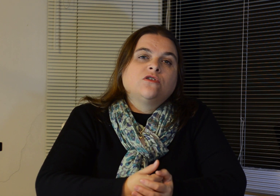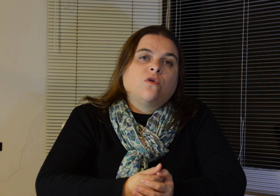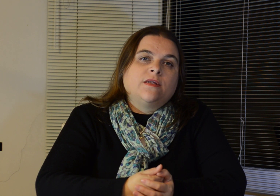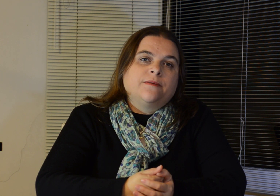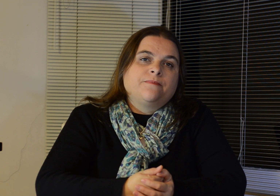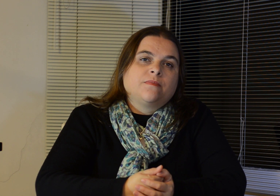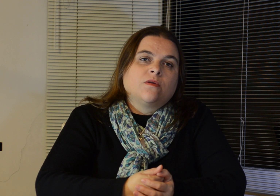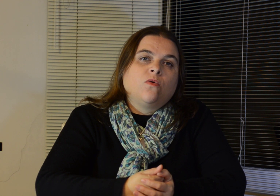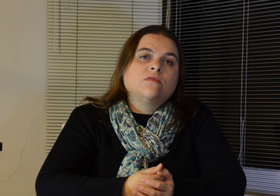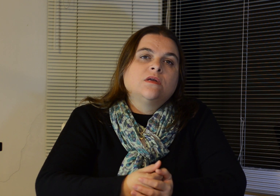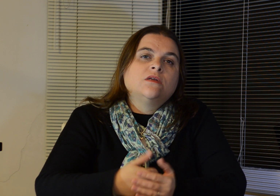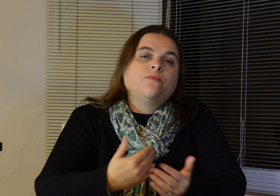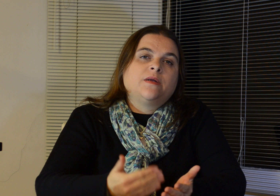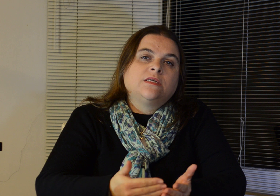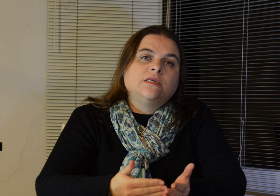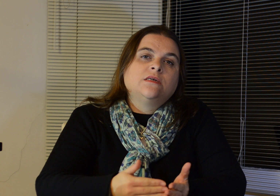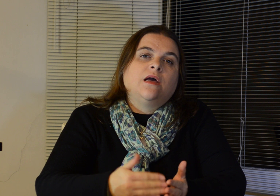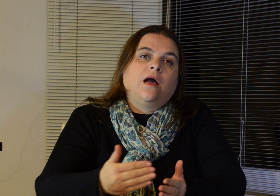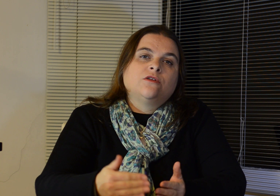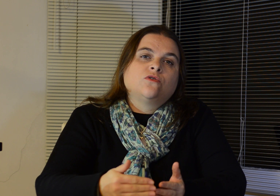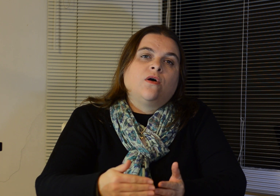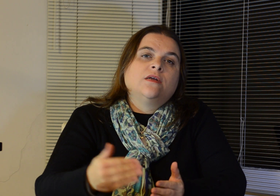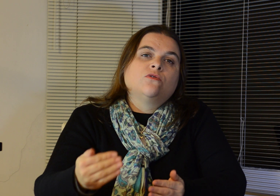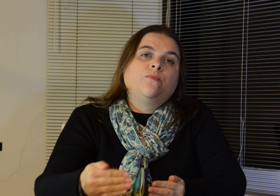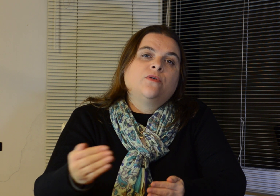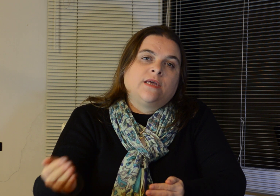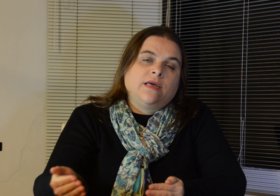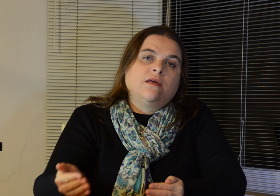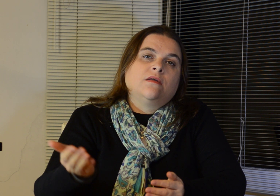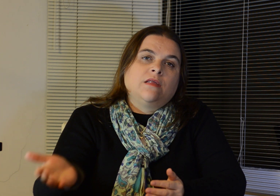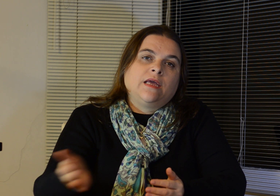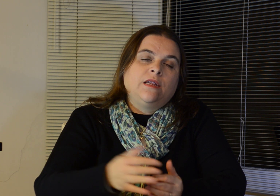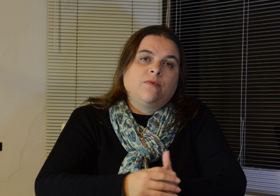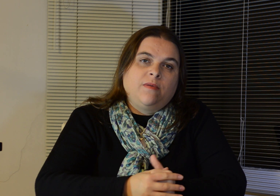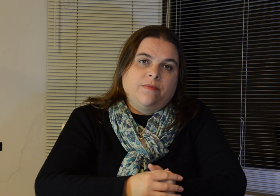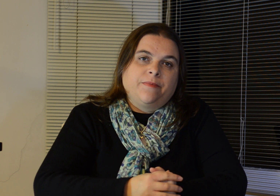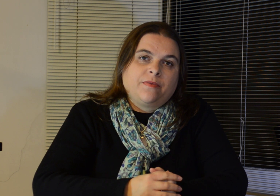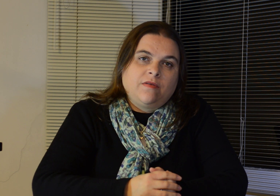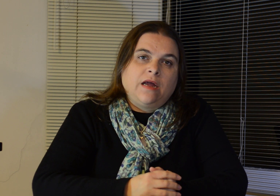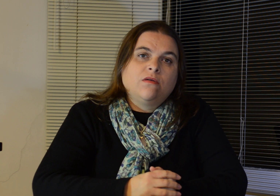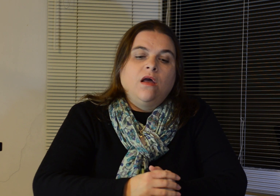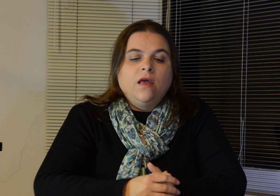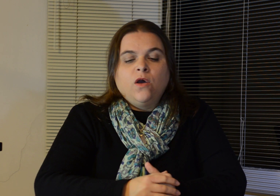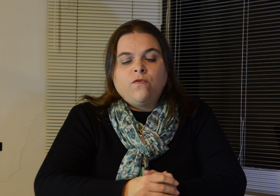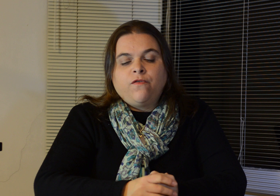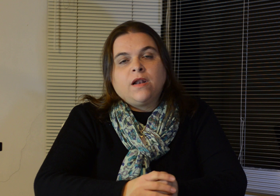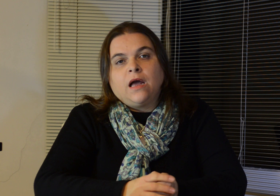história, contando para si a história do porquê daquele problema. Eu vou falar